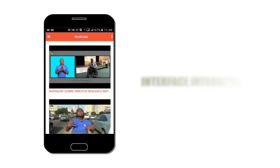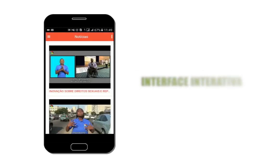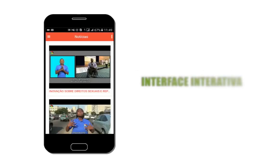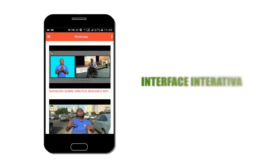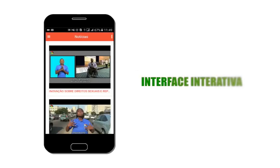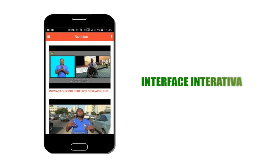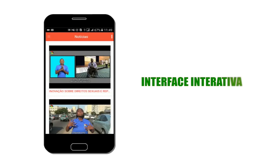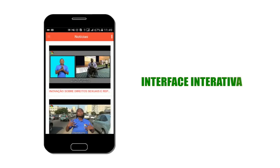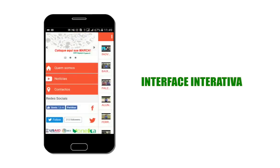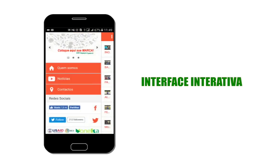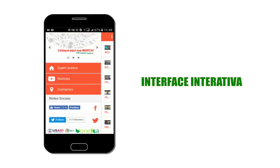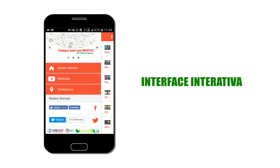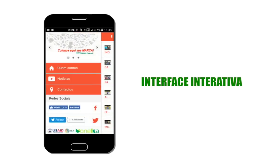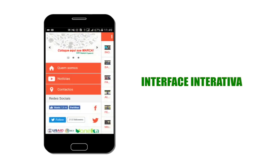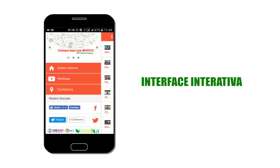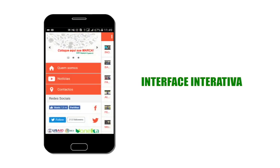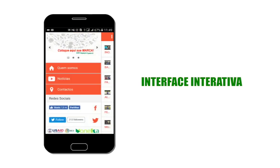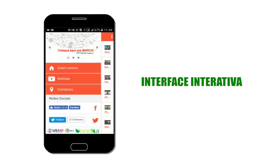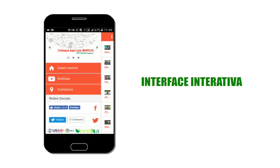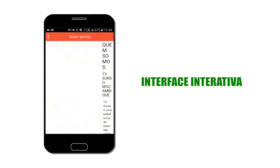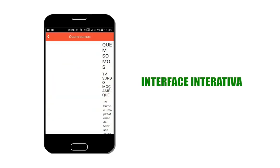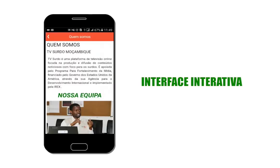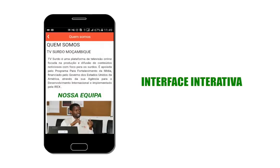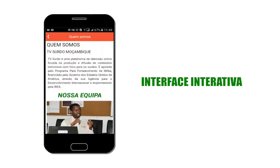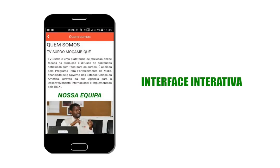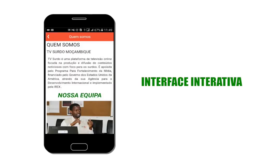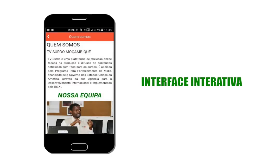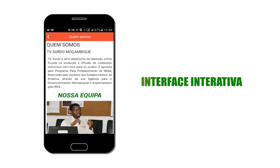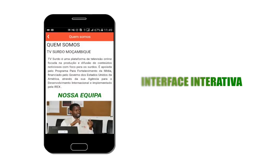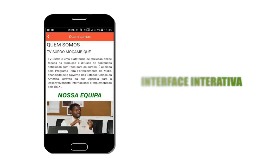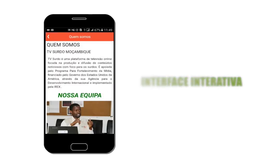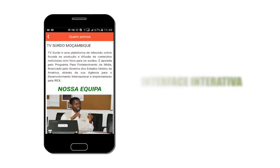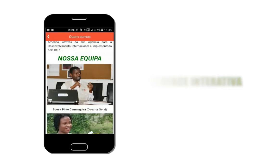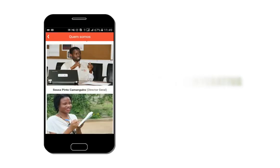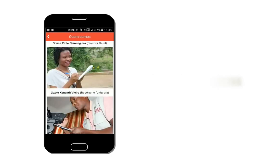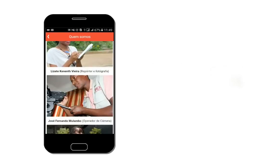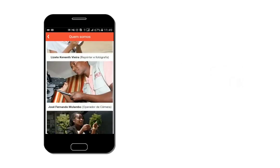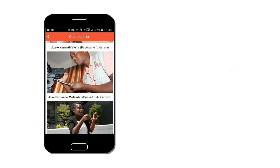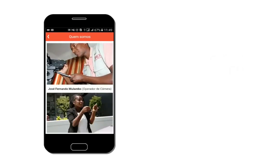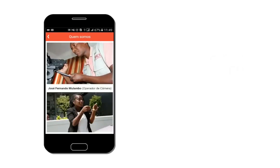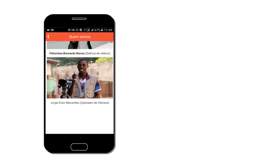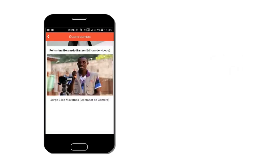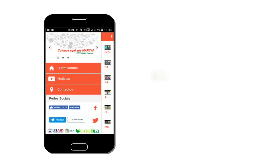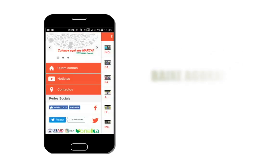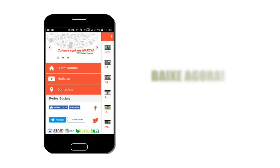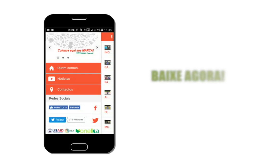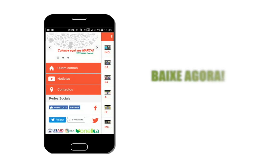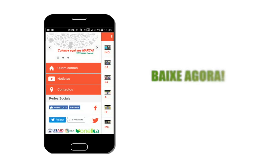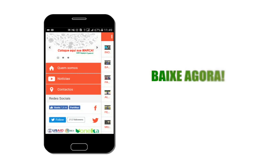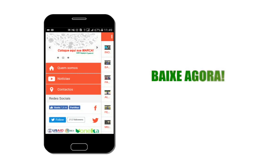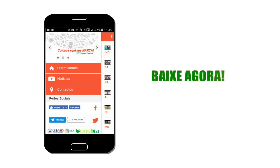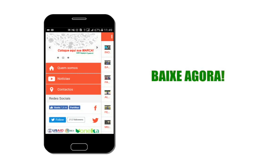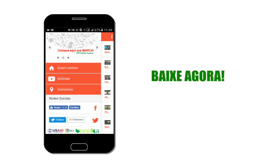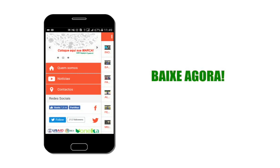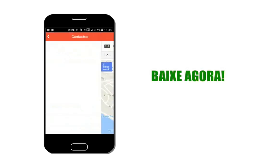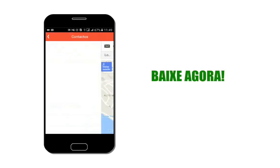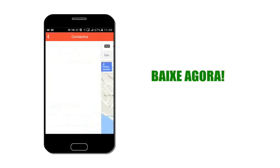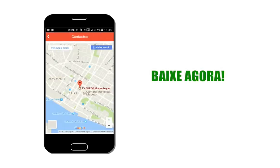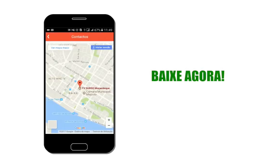Possui uma interface bastante interativa. De que está à espera? Baixe agora. TV